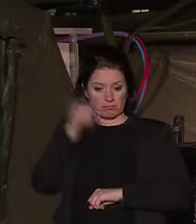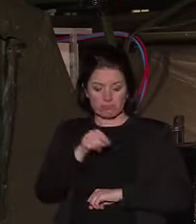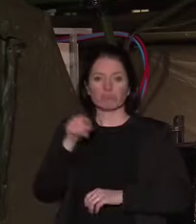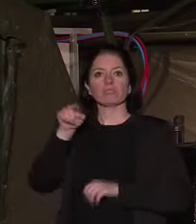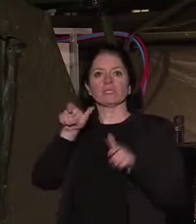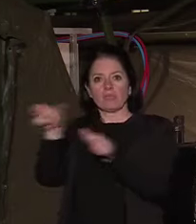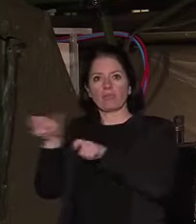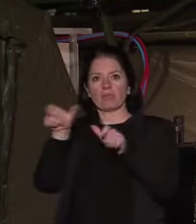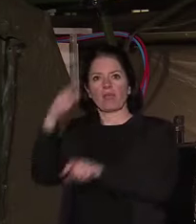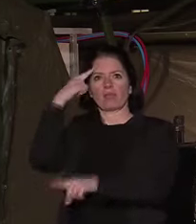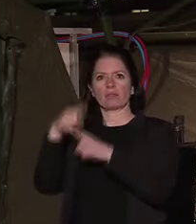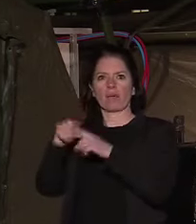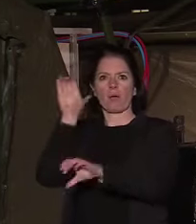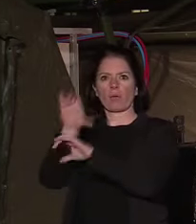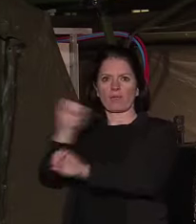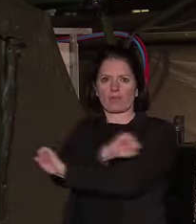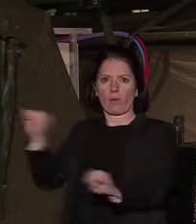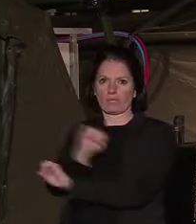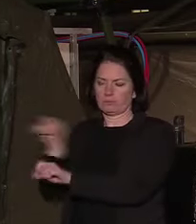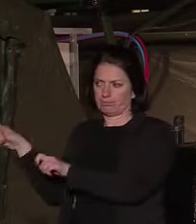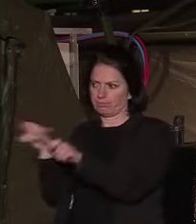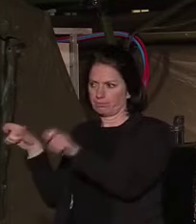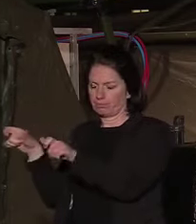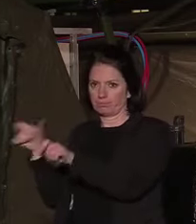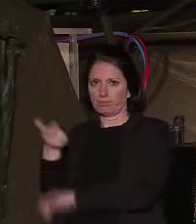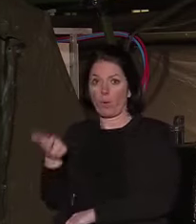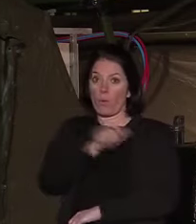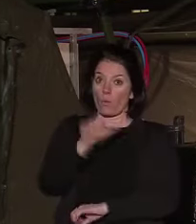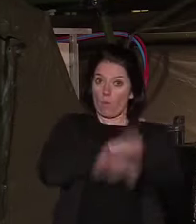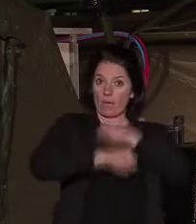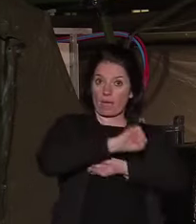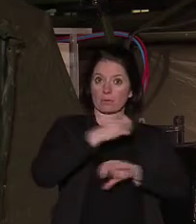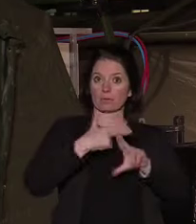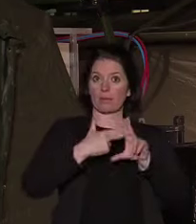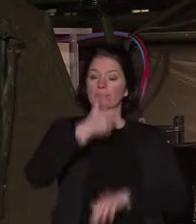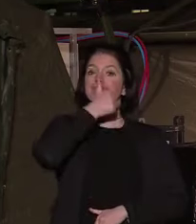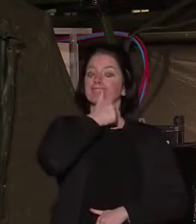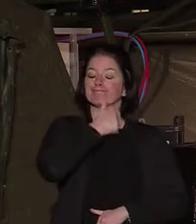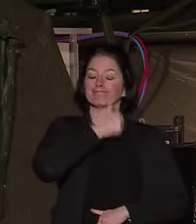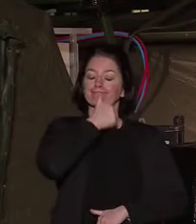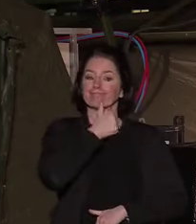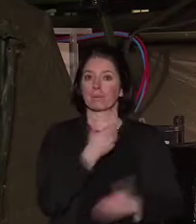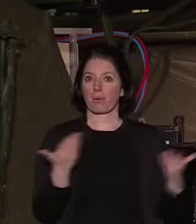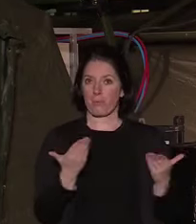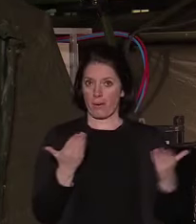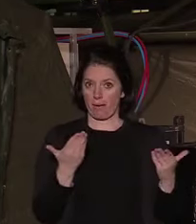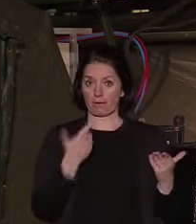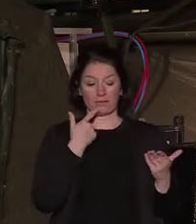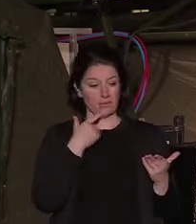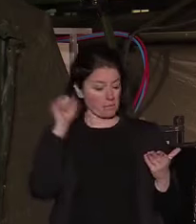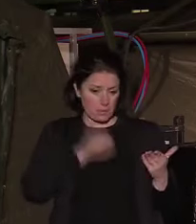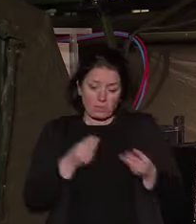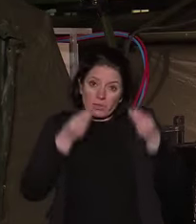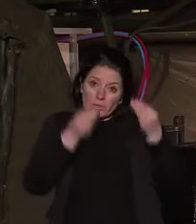contre le terrorisme, quant à elle, cette opération Résilience sera entièrement consacrée à l'aide et au soutien